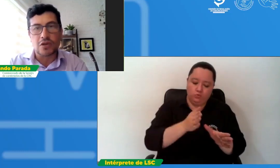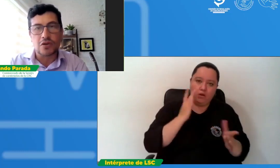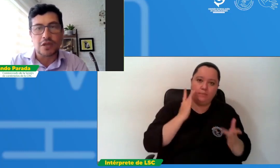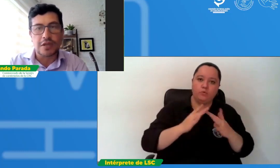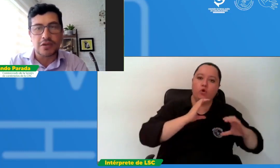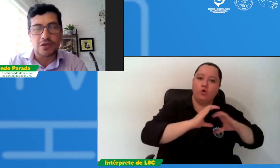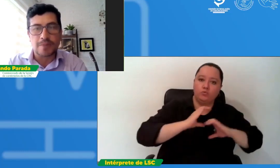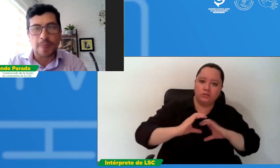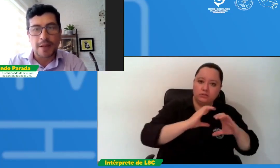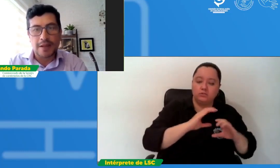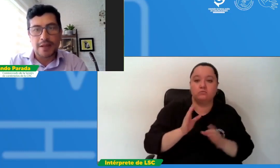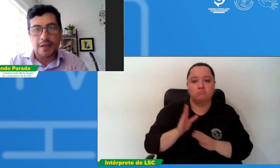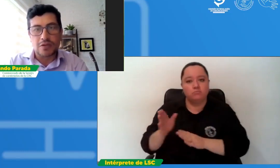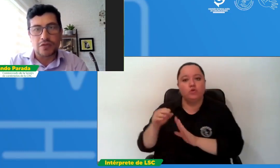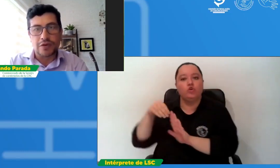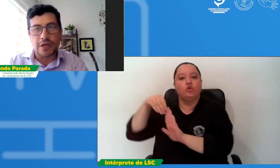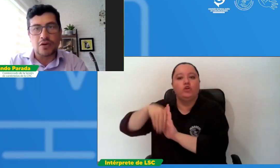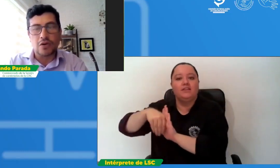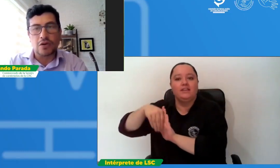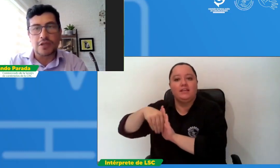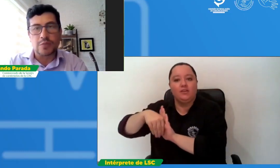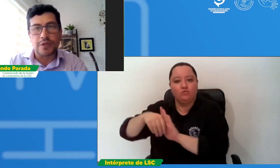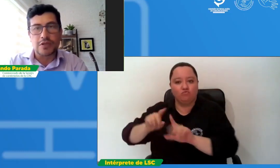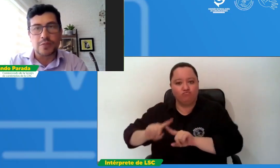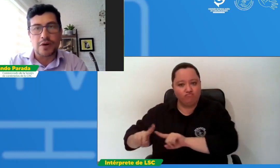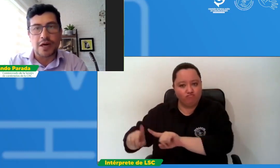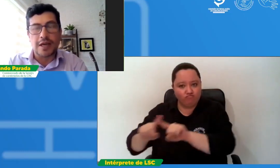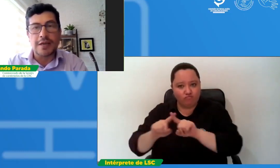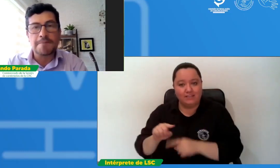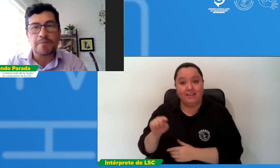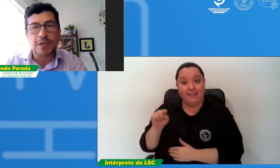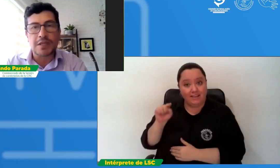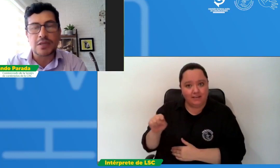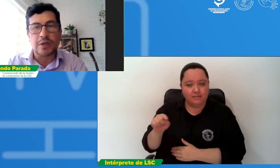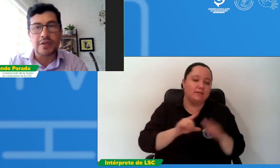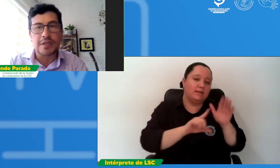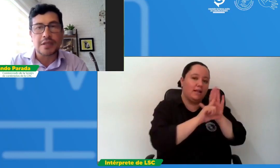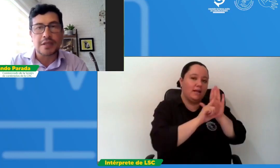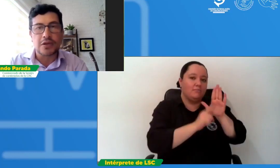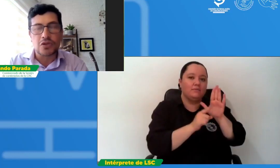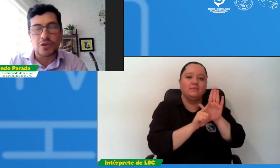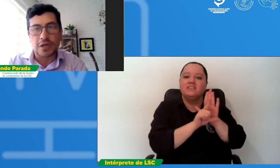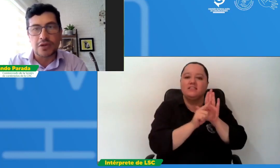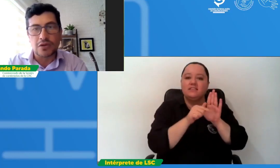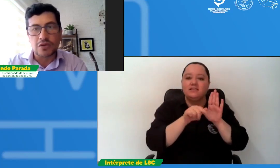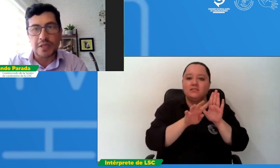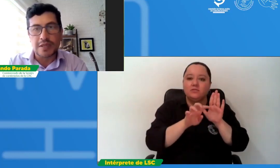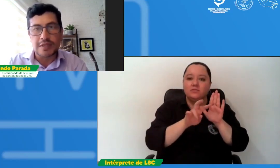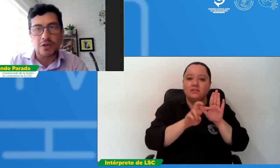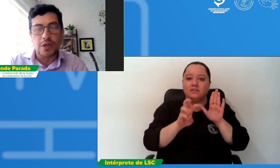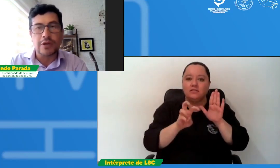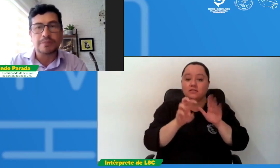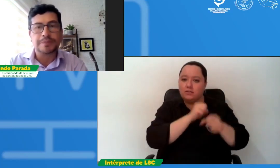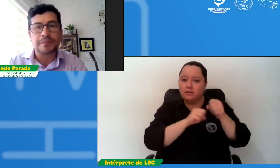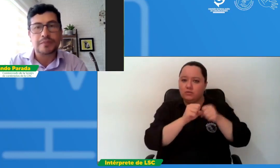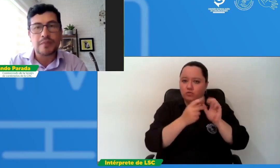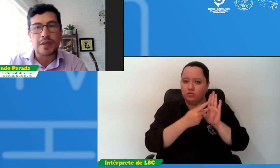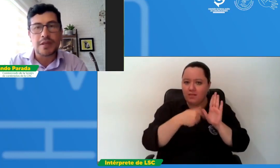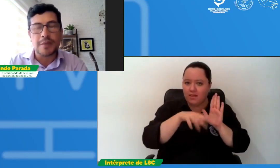contenidos. Esto fue lo dispuesto por la ley 1978-2019. Y a